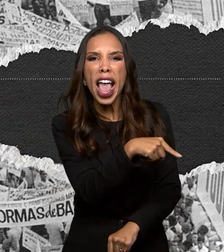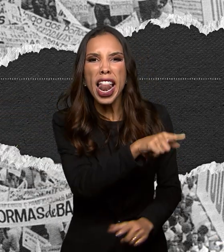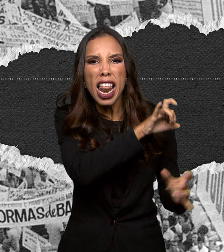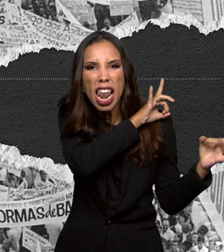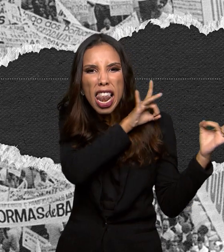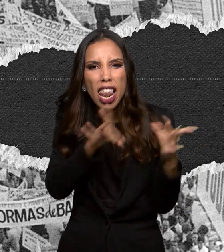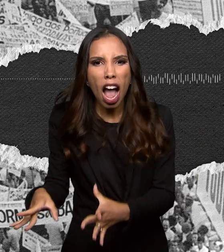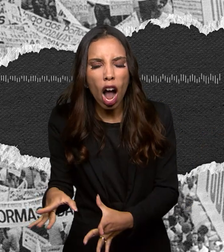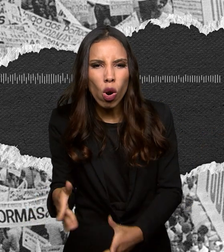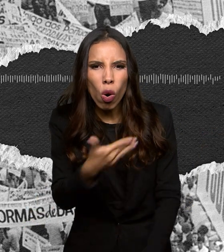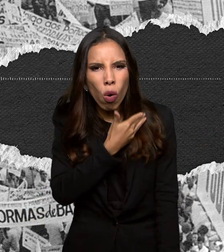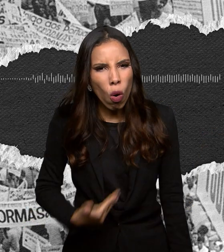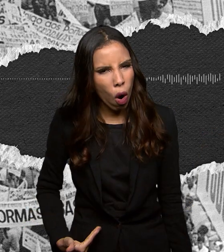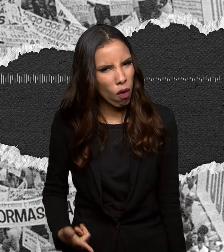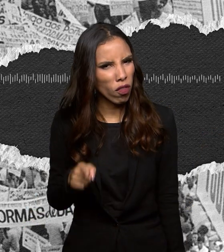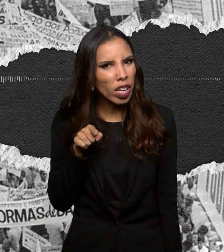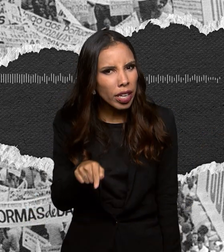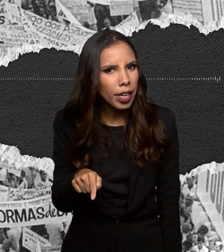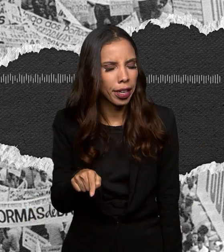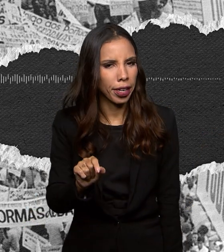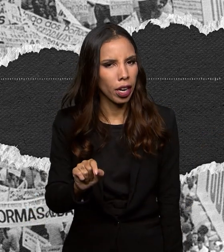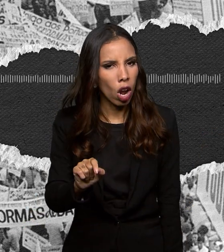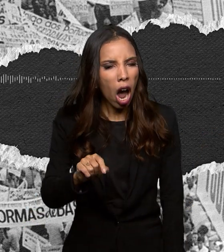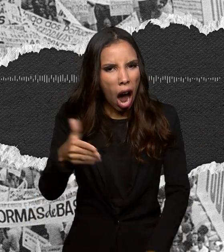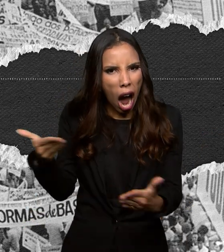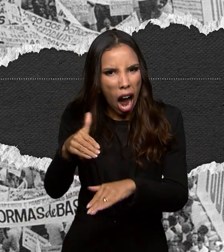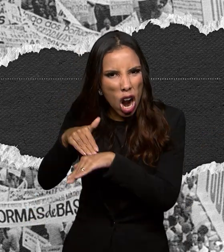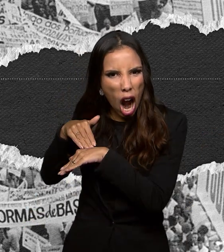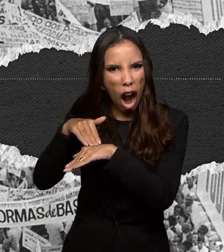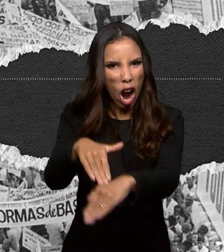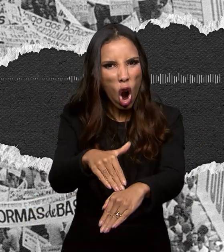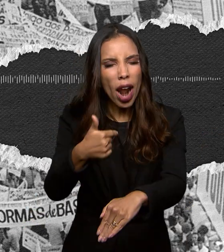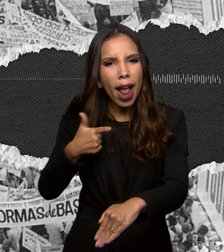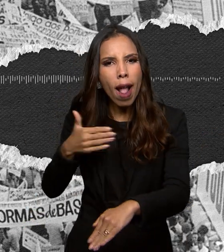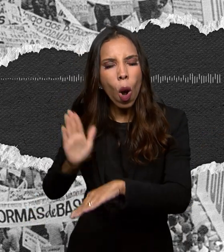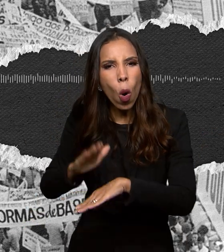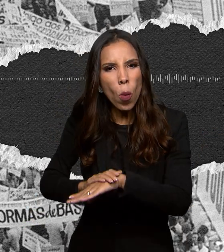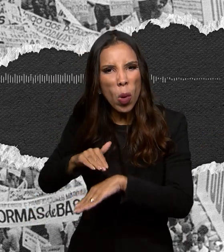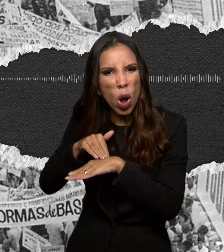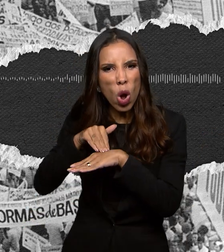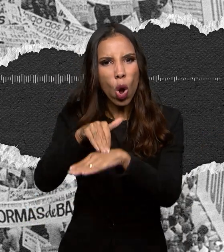E esta comunicação faço ao Congresso Nacional.